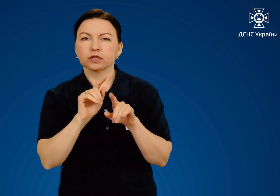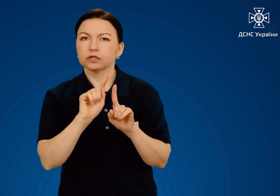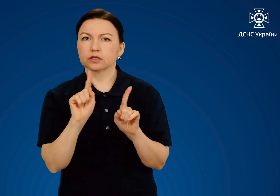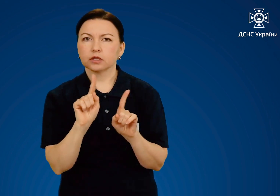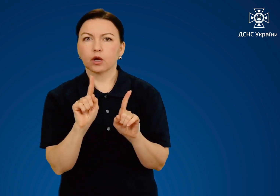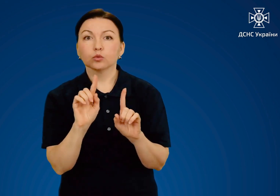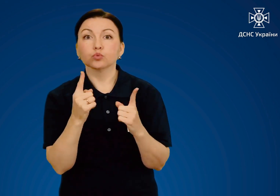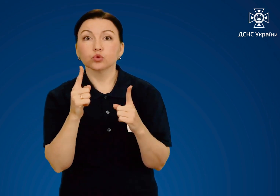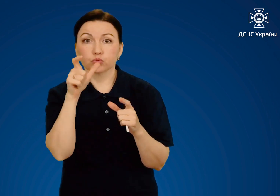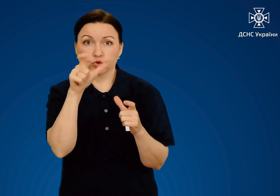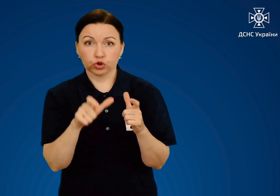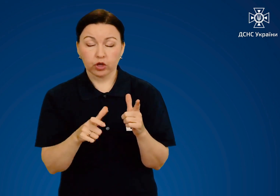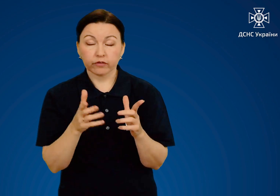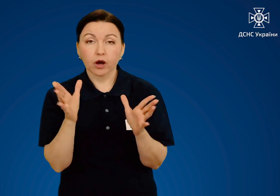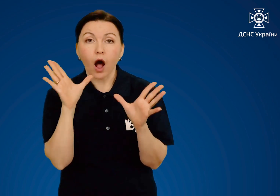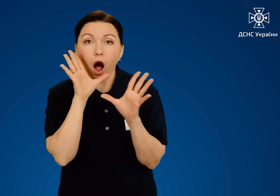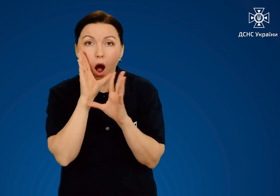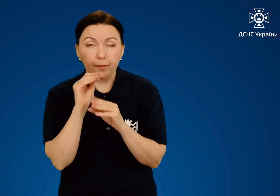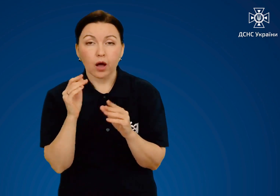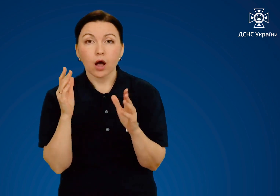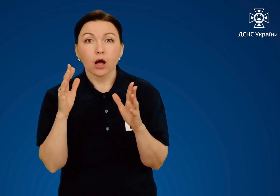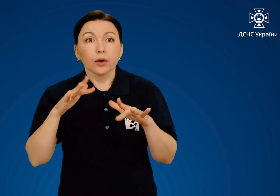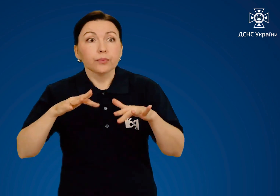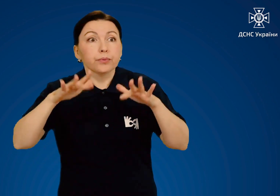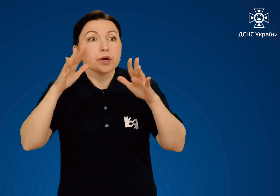стані, інакше вона просто задихнеться.